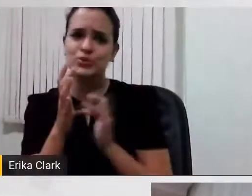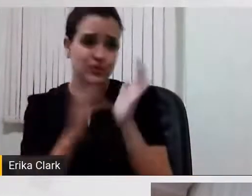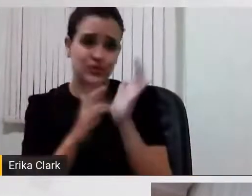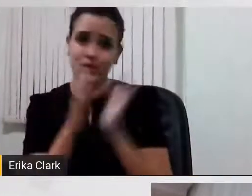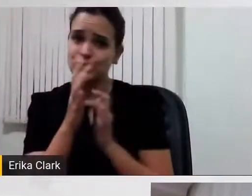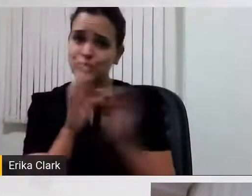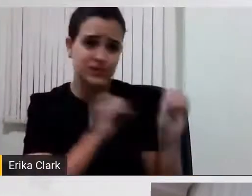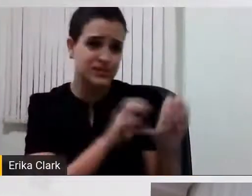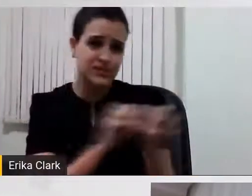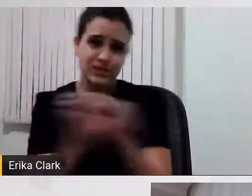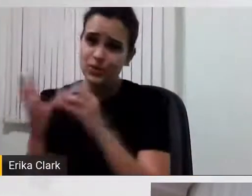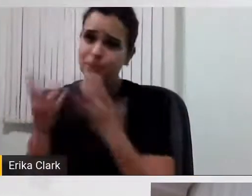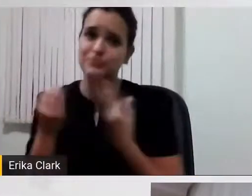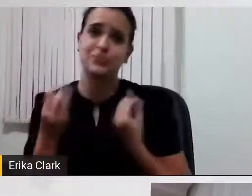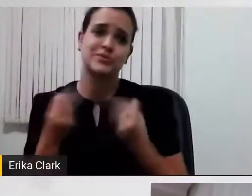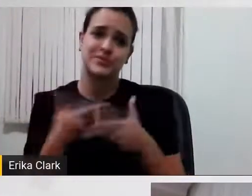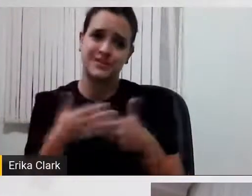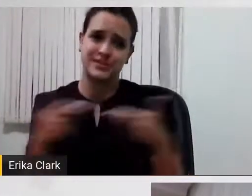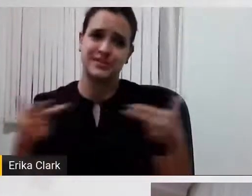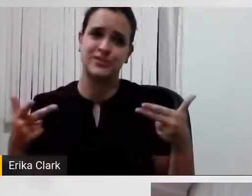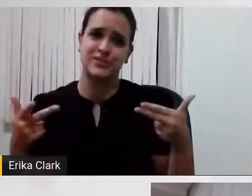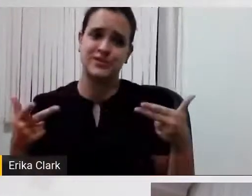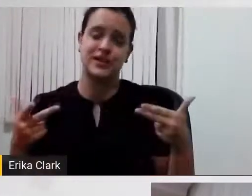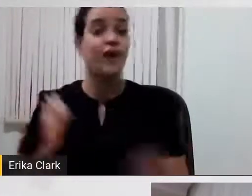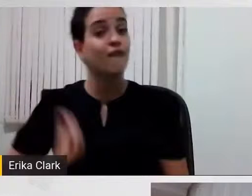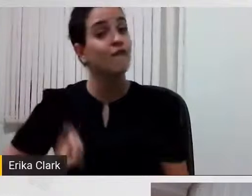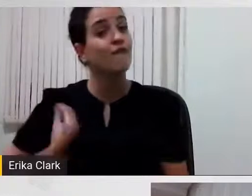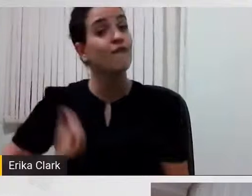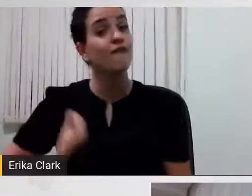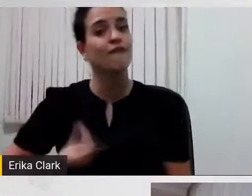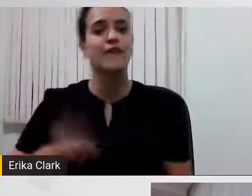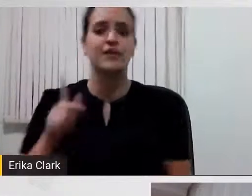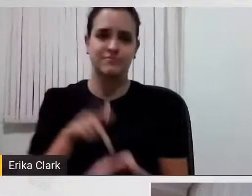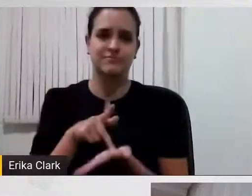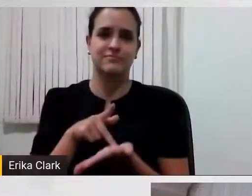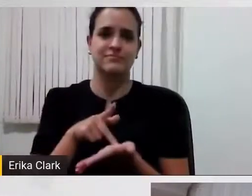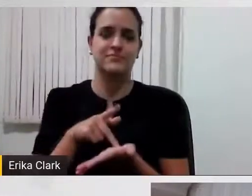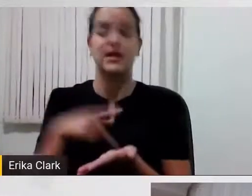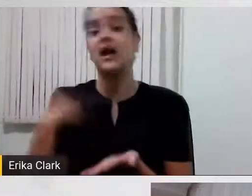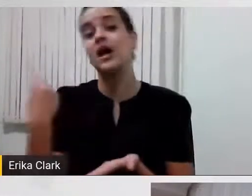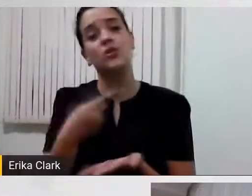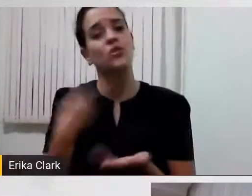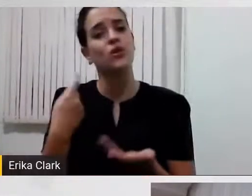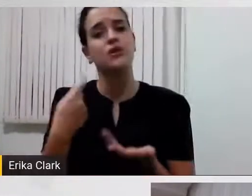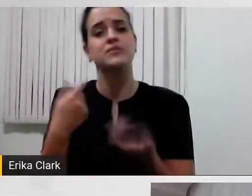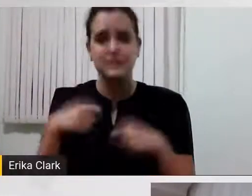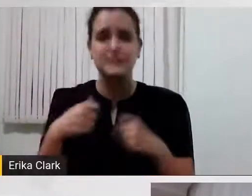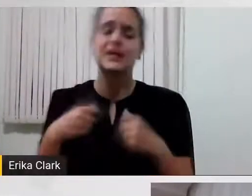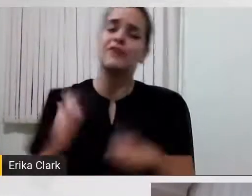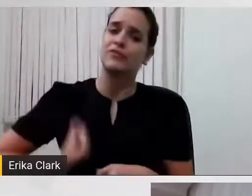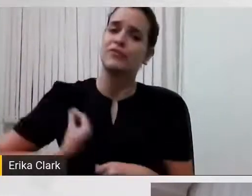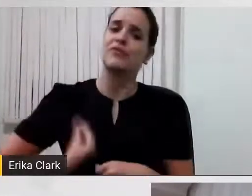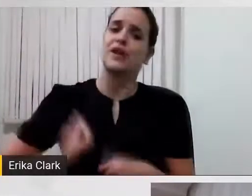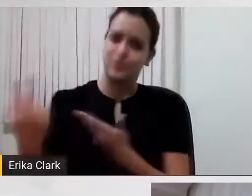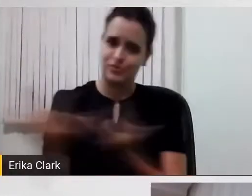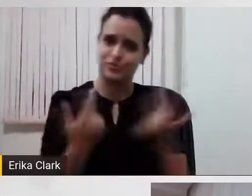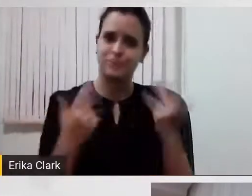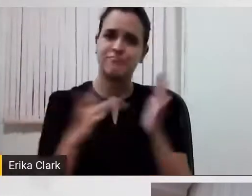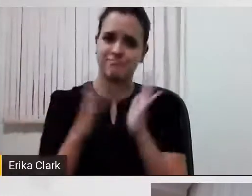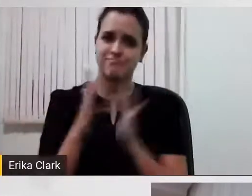todas essas coisas. Ele viveu isso e a gente não tem que fazer outra coisa se não viver isso aí também. Ele ocupou o